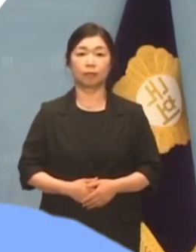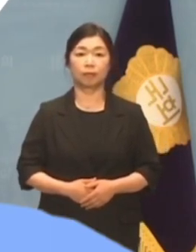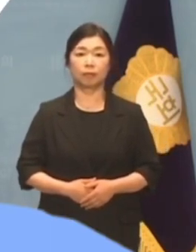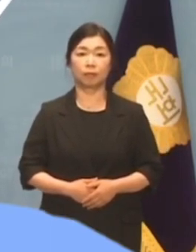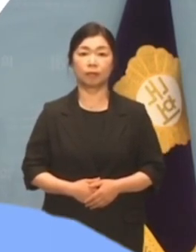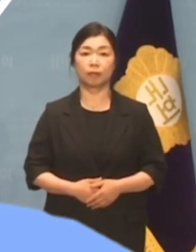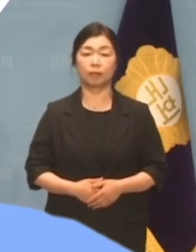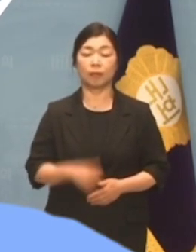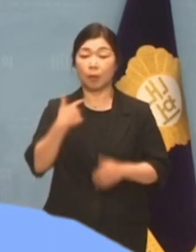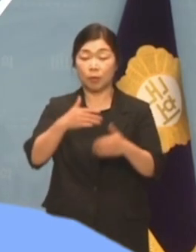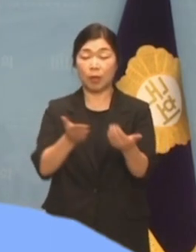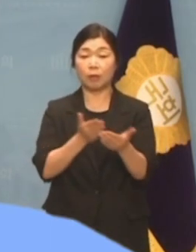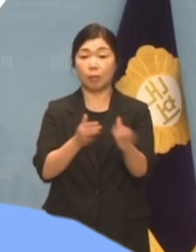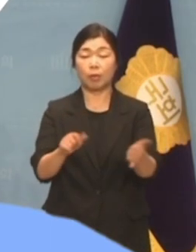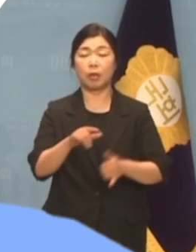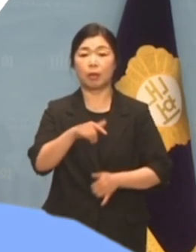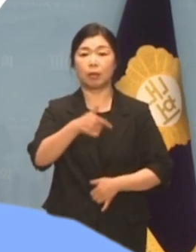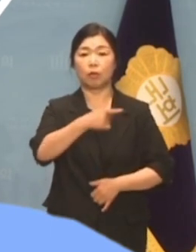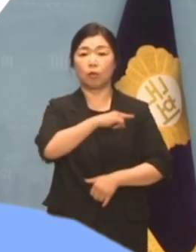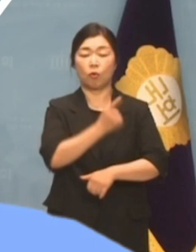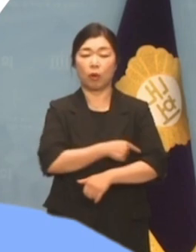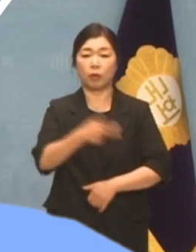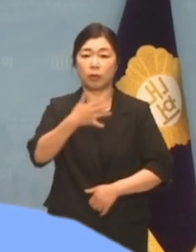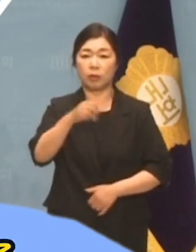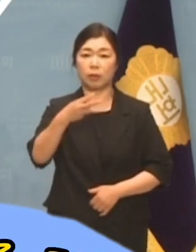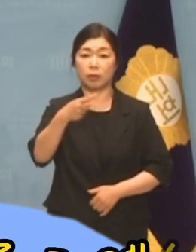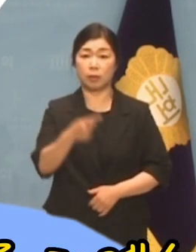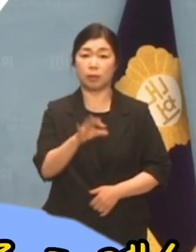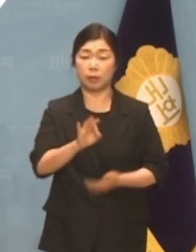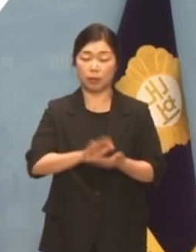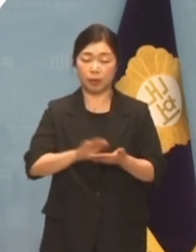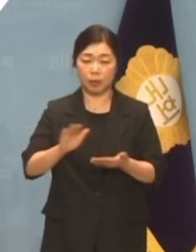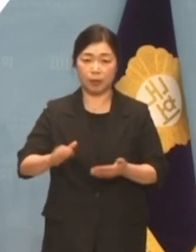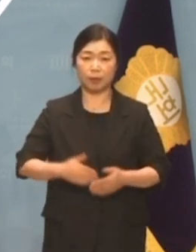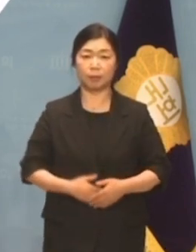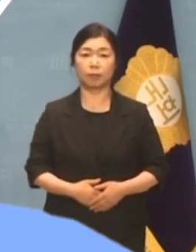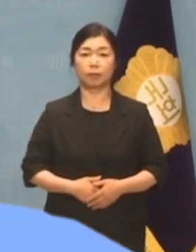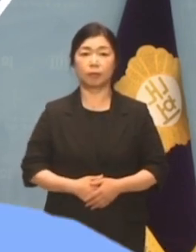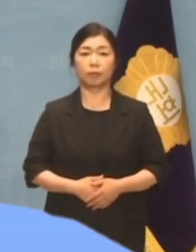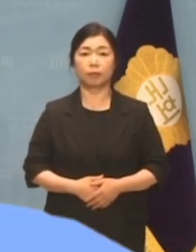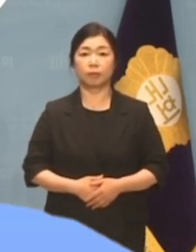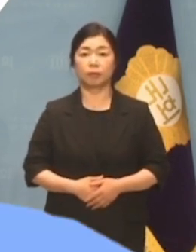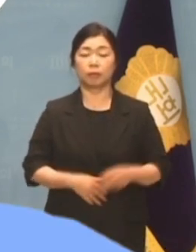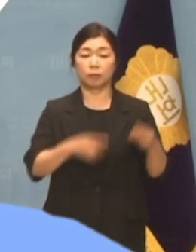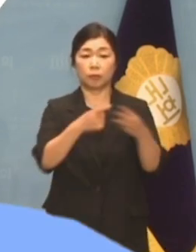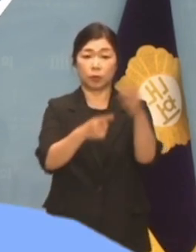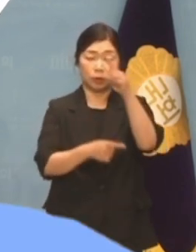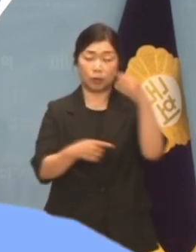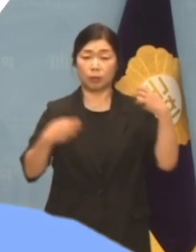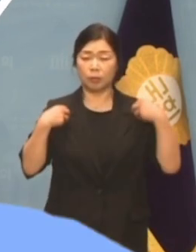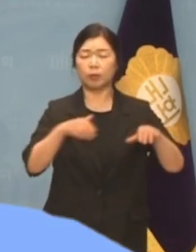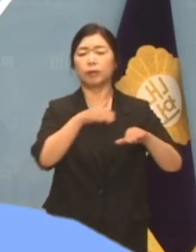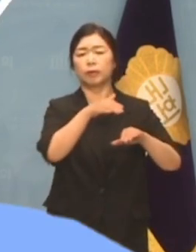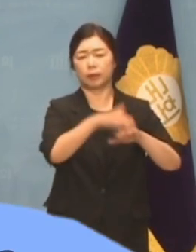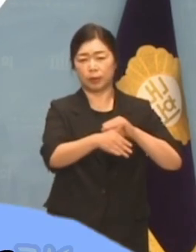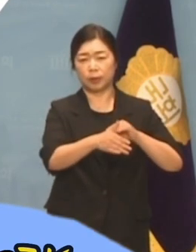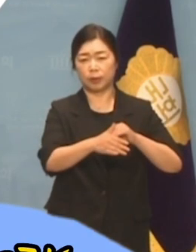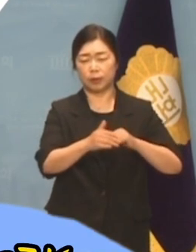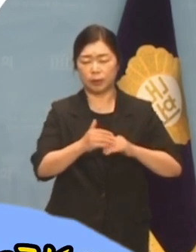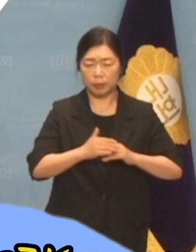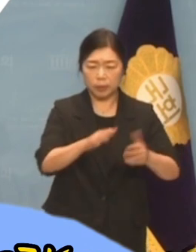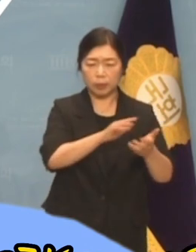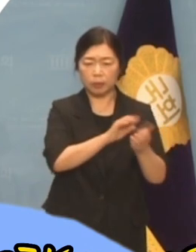민주당 수석대변인 권철승입니다. 한 건의 브리핑을 하도록 하겠습니다. 윤석열식 졸속추진이